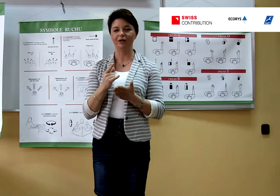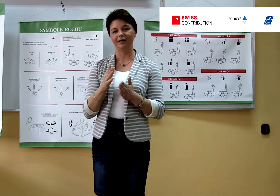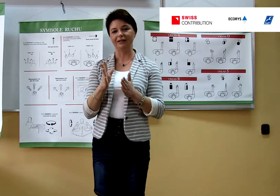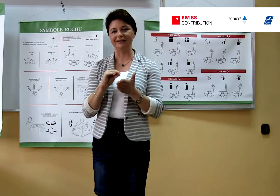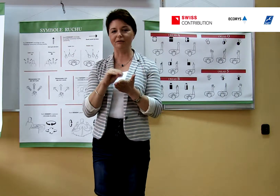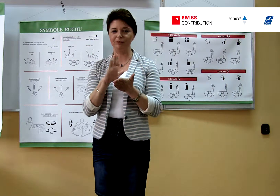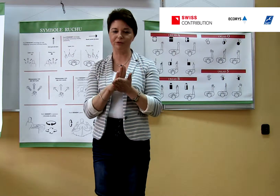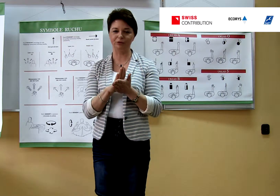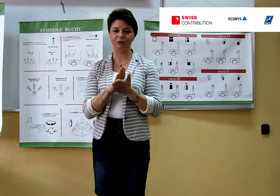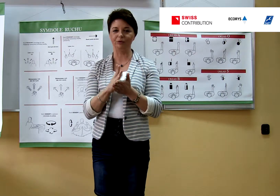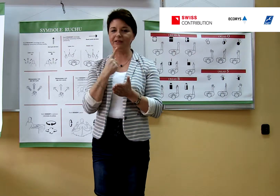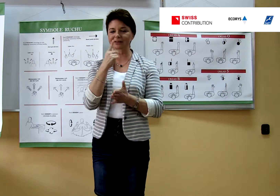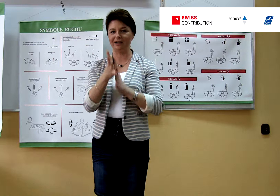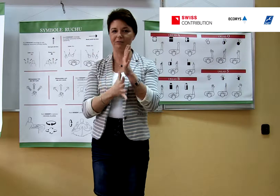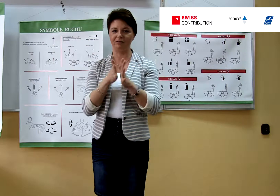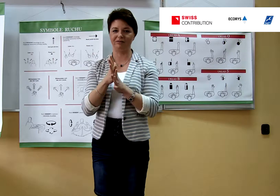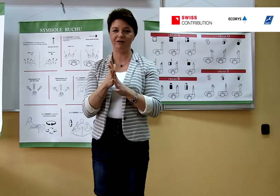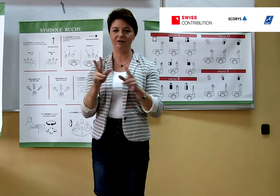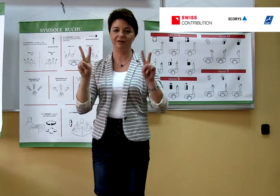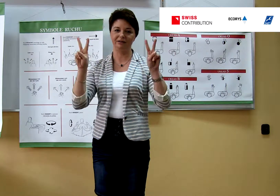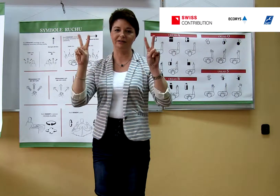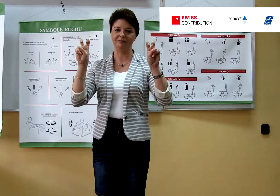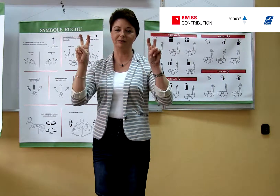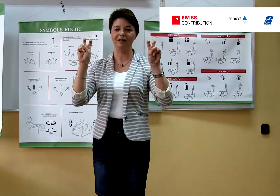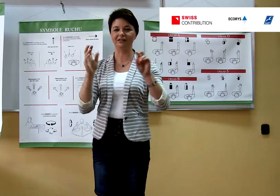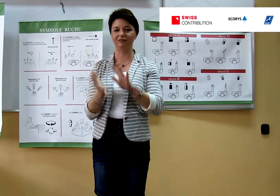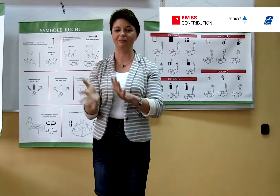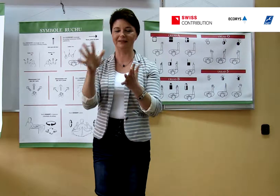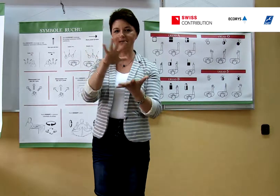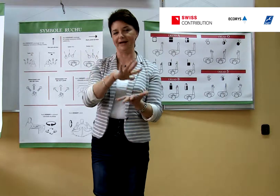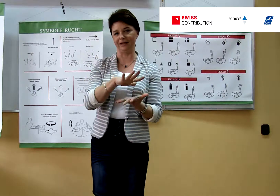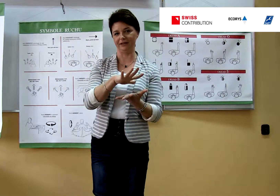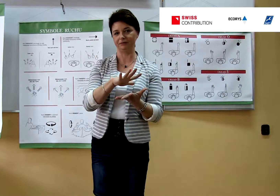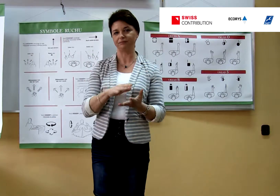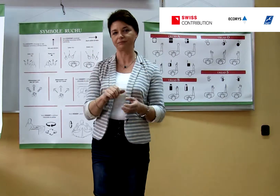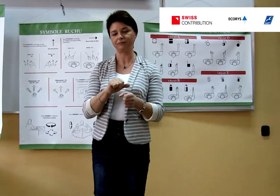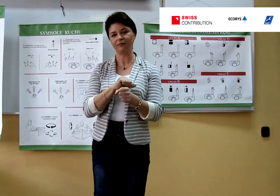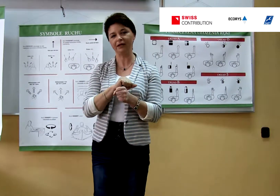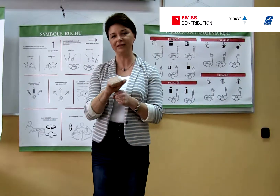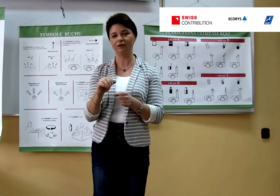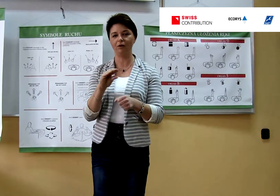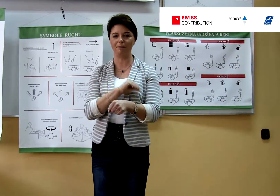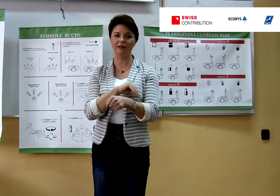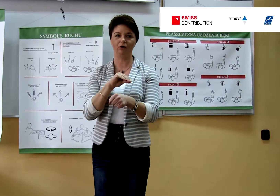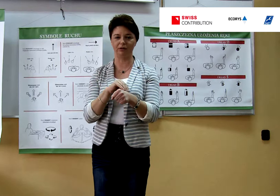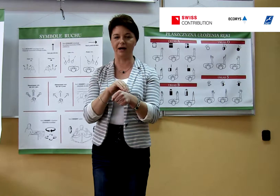zapisu języka migowego pod nazwą SciRating. Jest to metoda